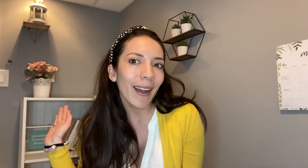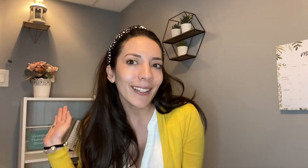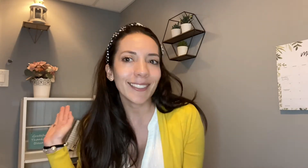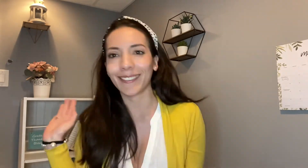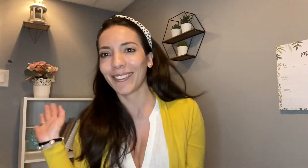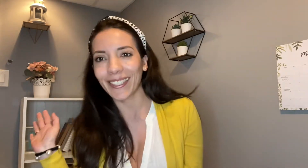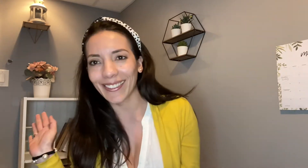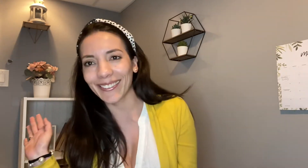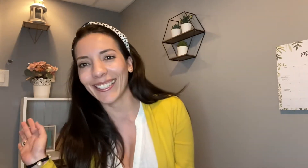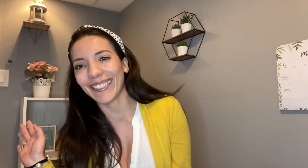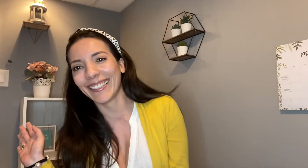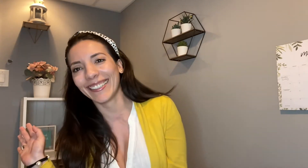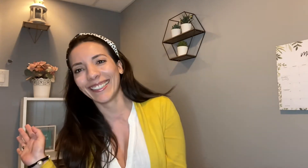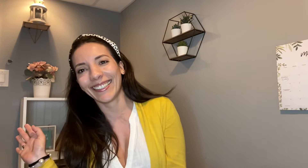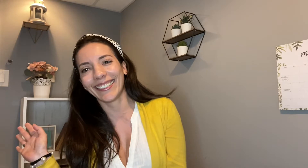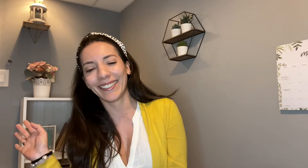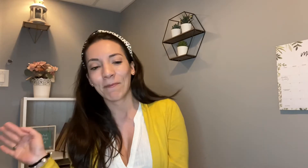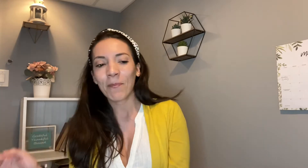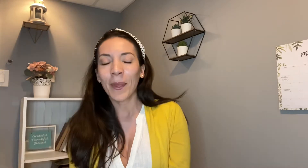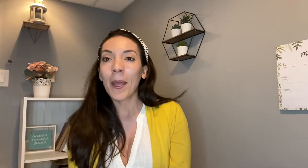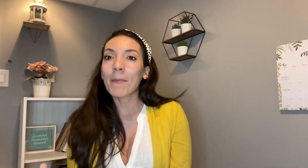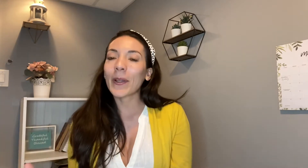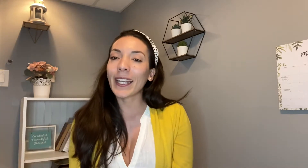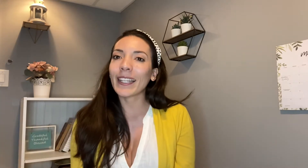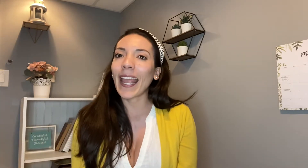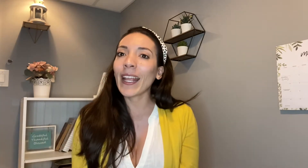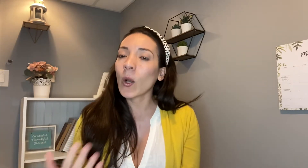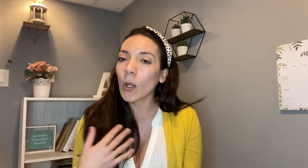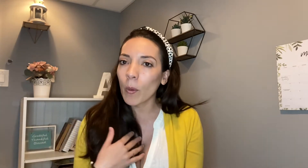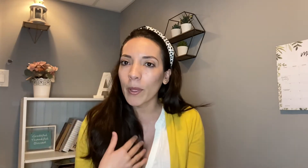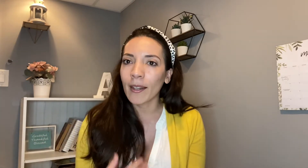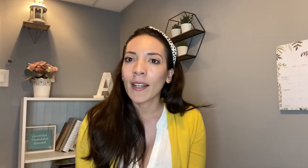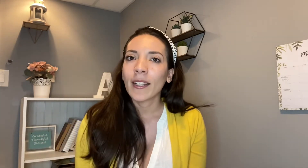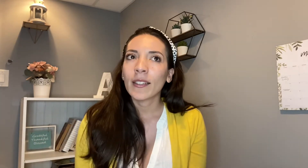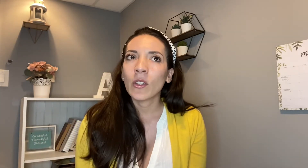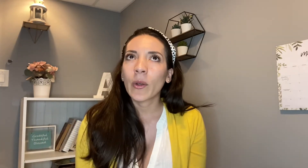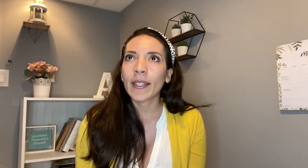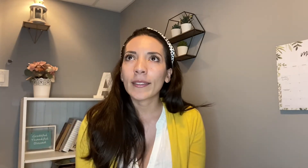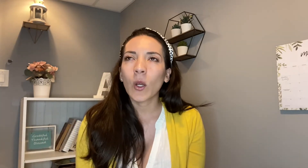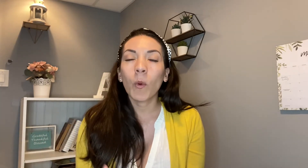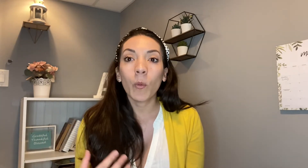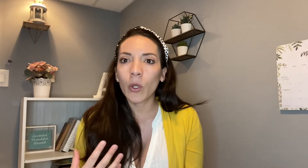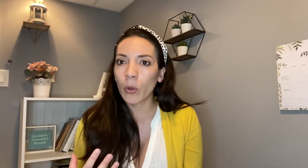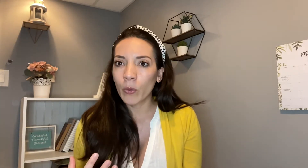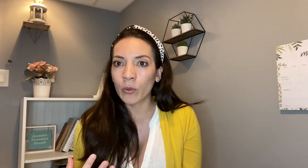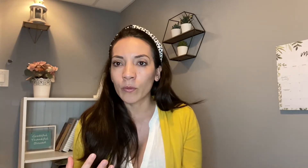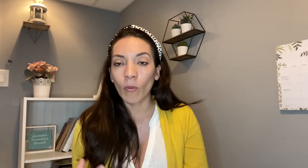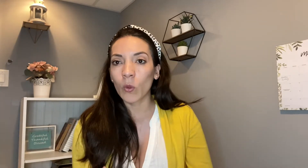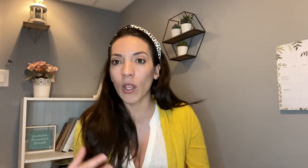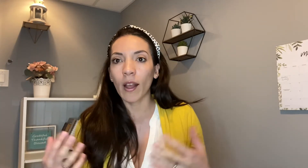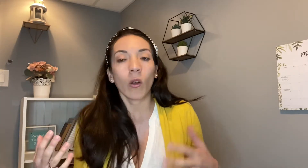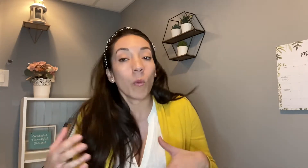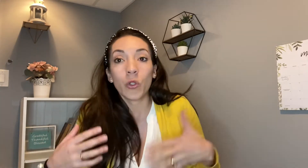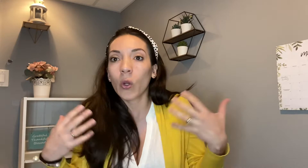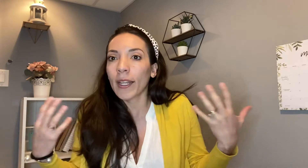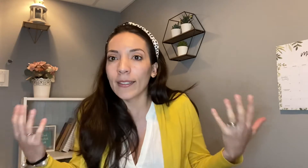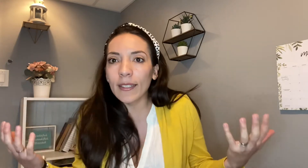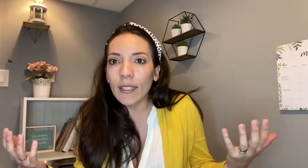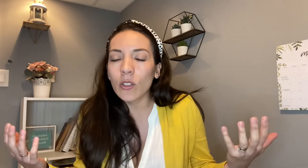yo te cuento porque en colombia no es como muy común o sea como yo crecí yo